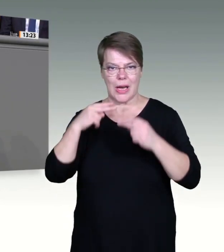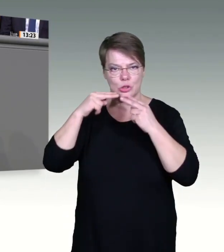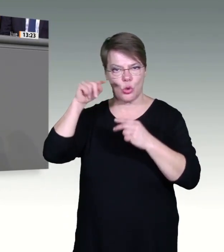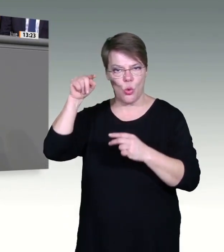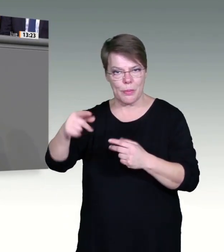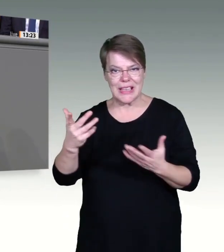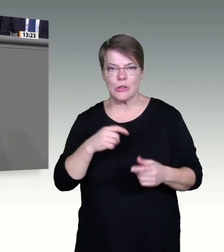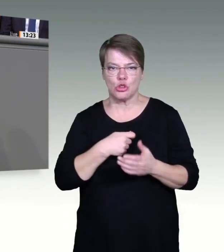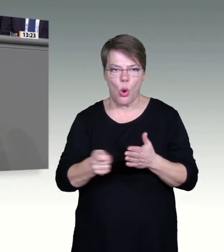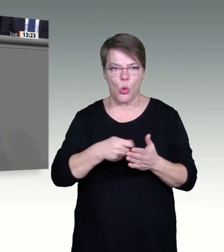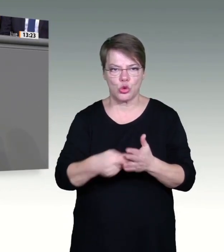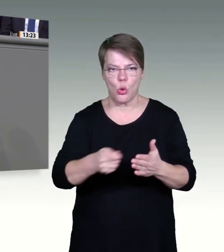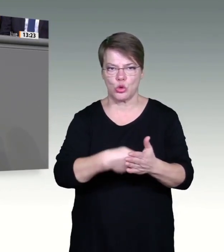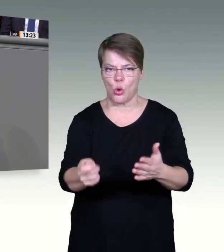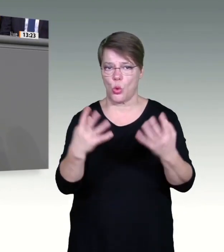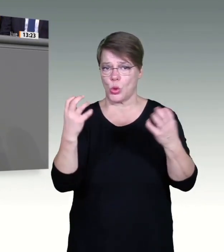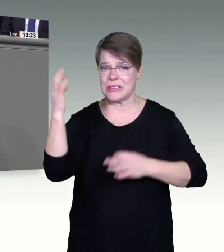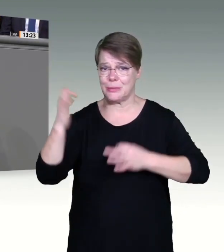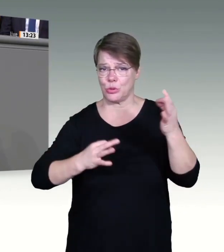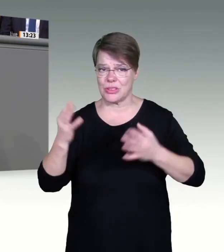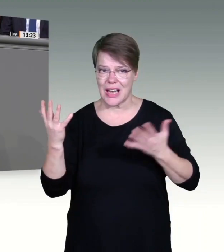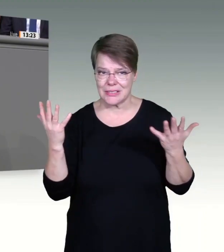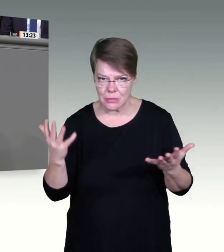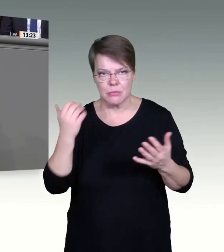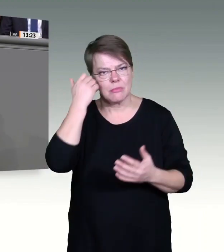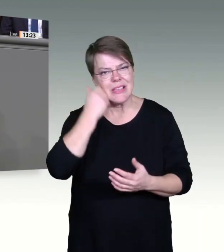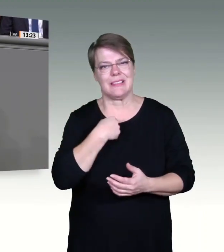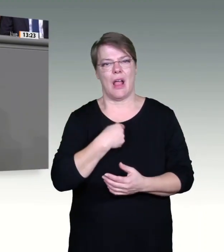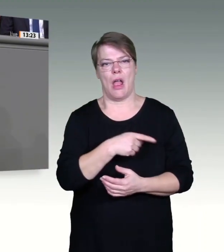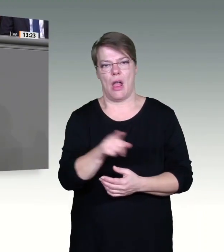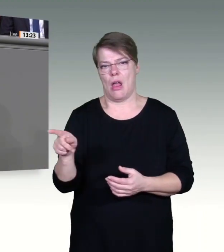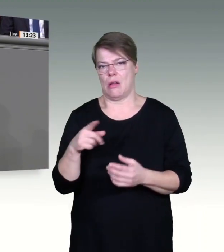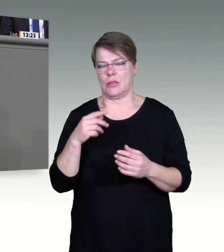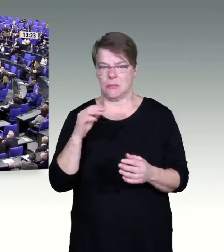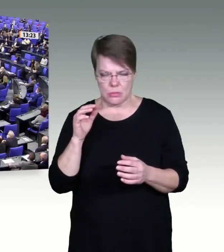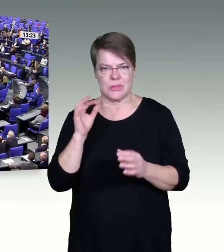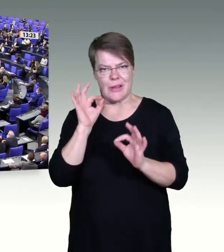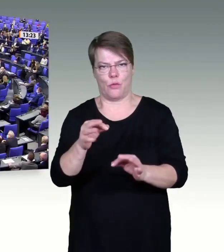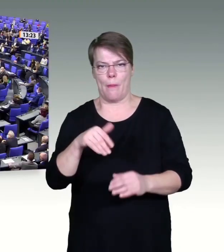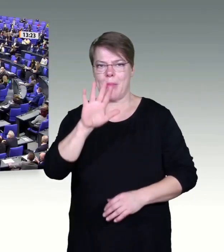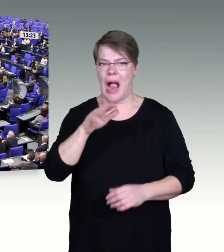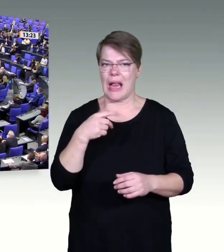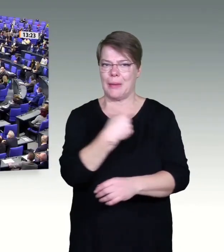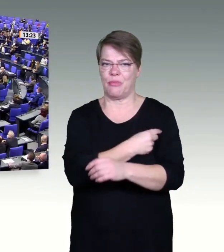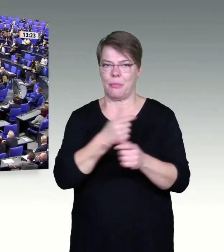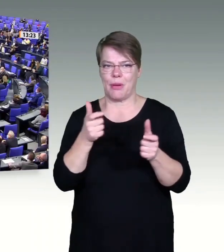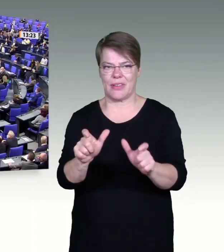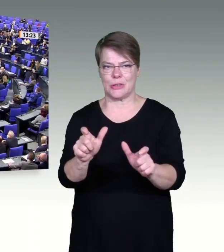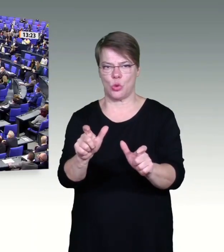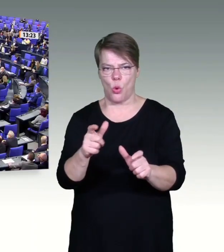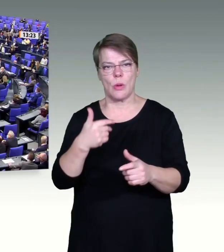hoffentlich diskutieren über Dinge, die eigentlich schon längst gesagt sind. Ich möchte Sie noch für ein weiteres Thema